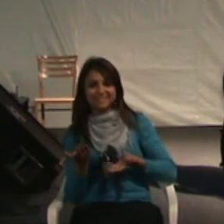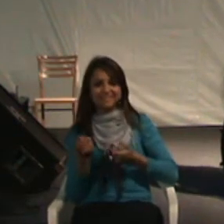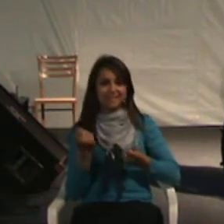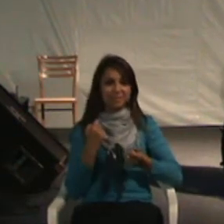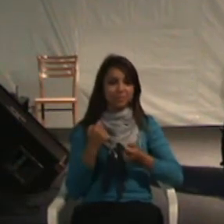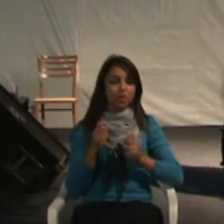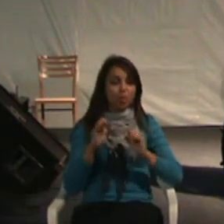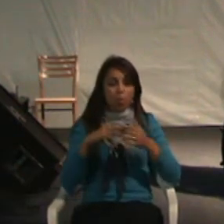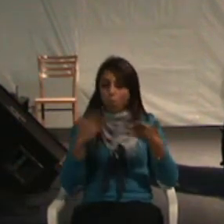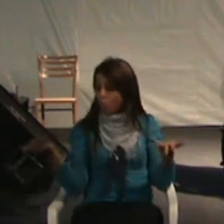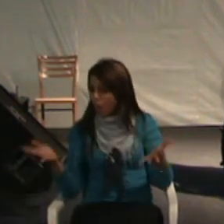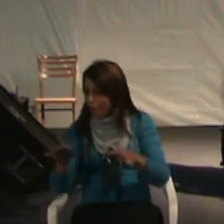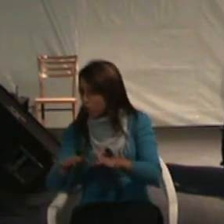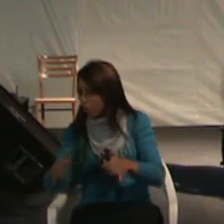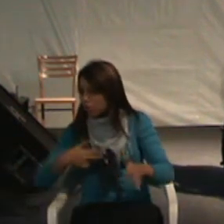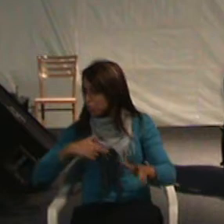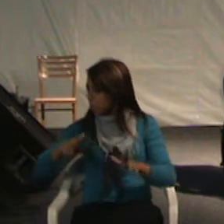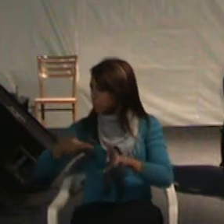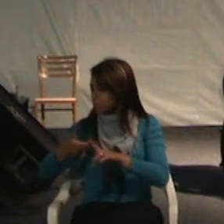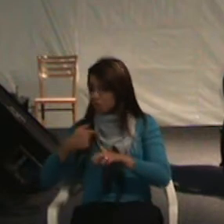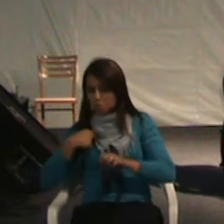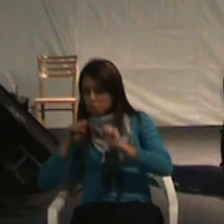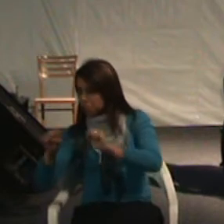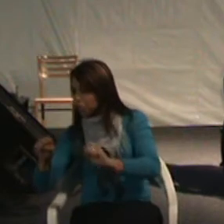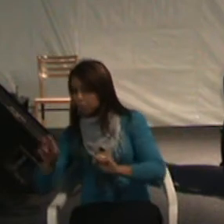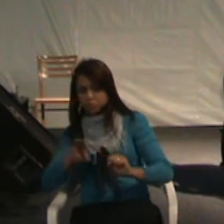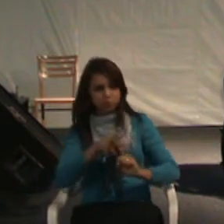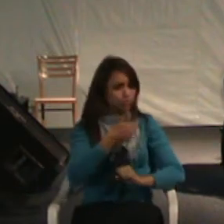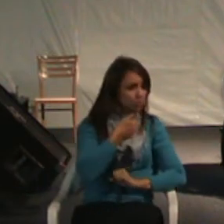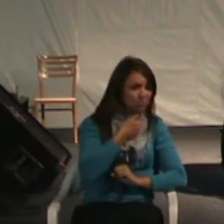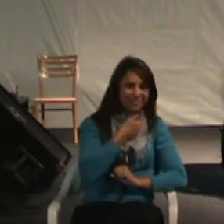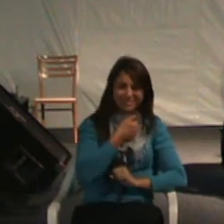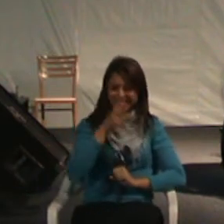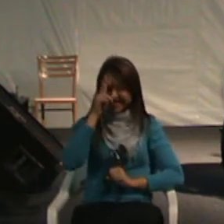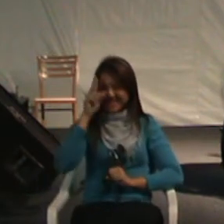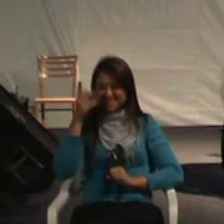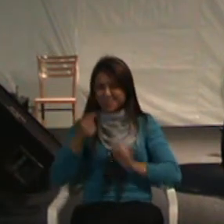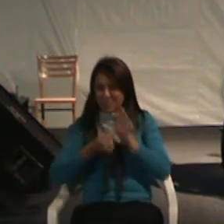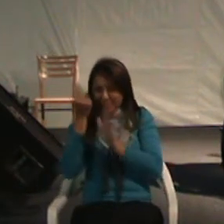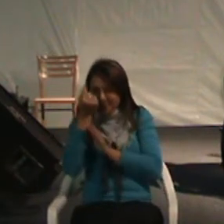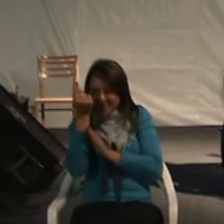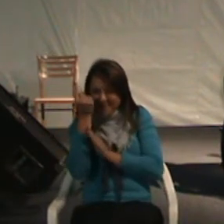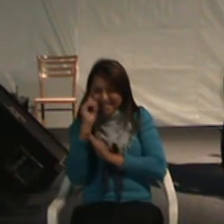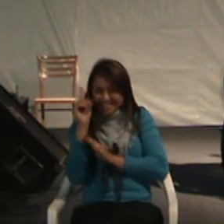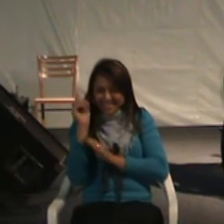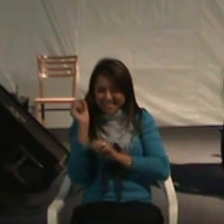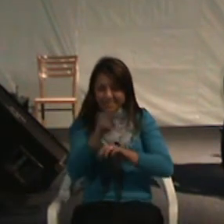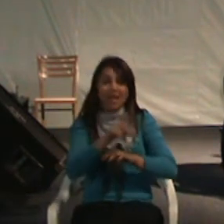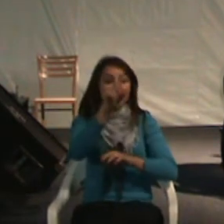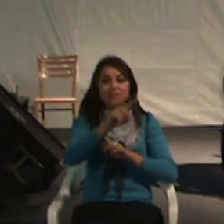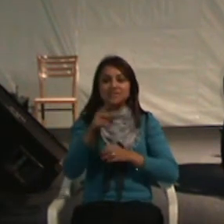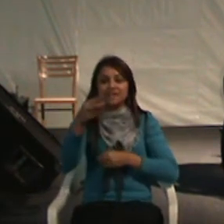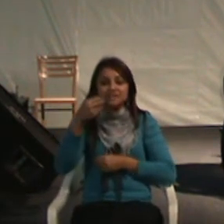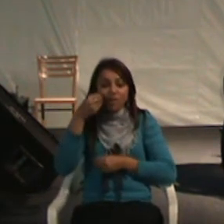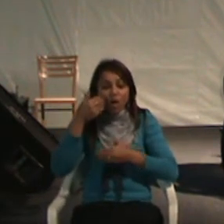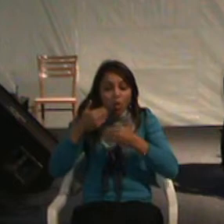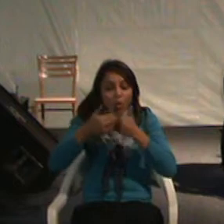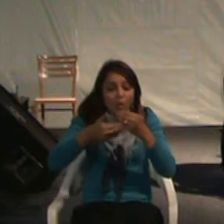Qual equipamento que eu posso mexer, o que eu não posso? Vocês estavam passando pelo processo de empoderamento.